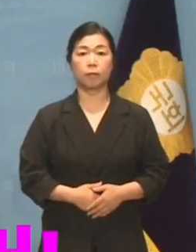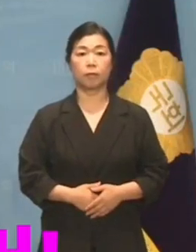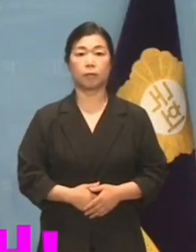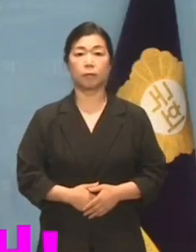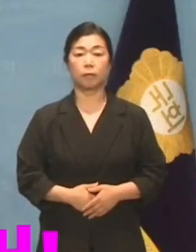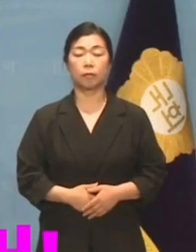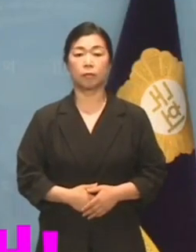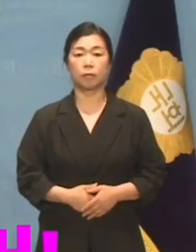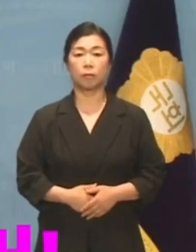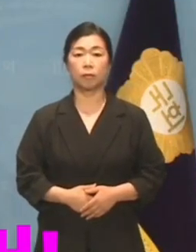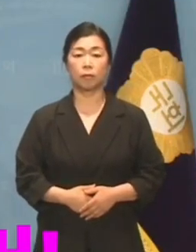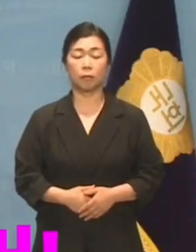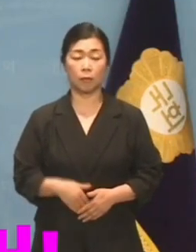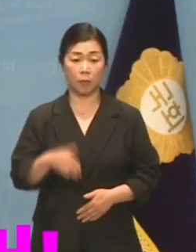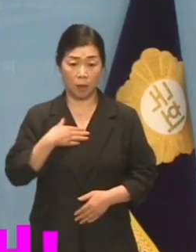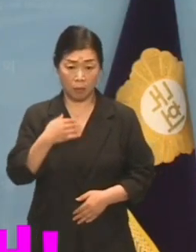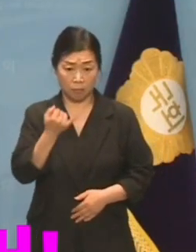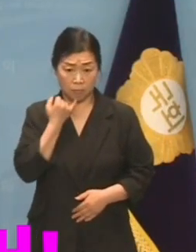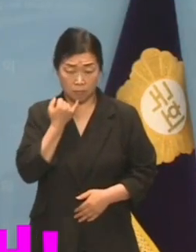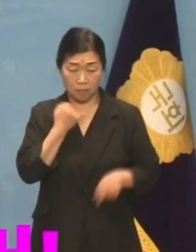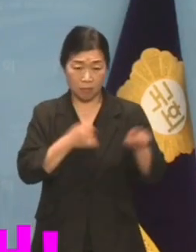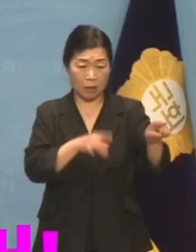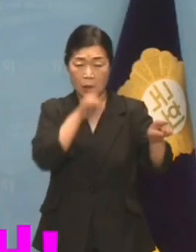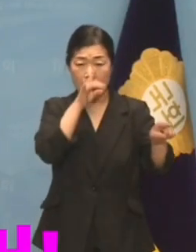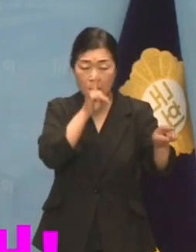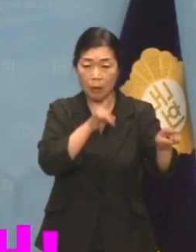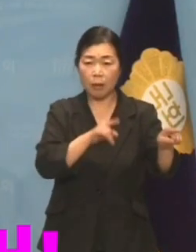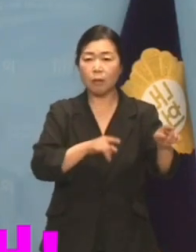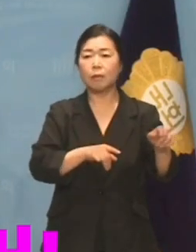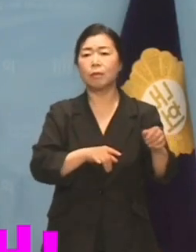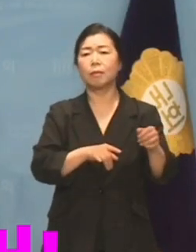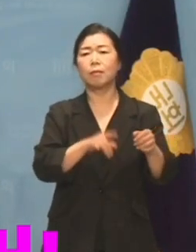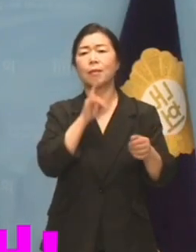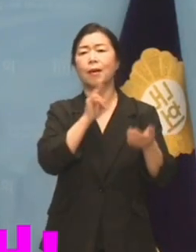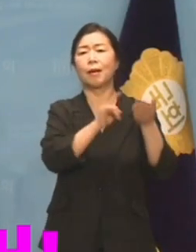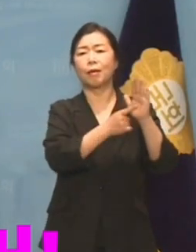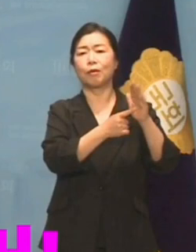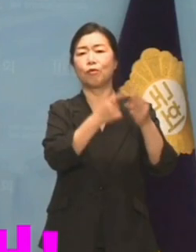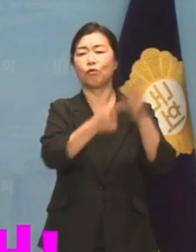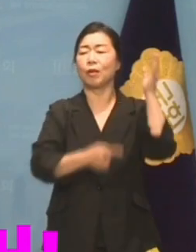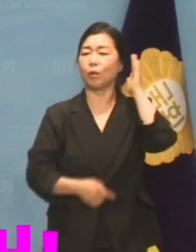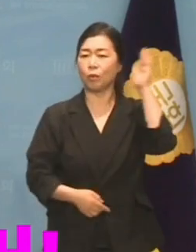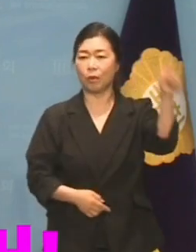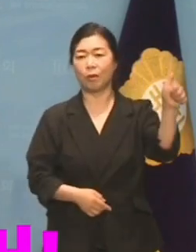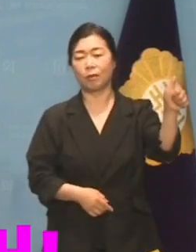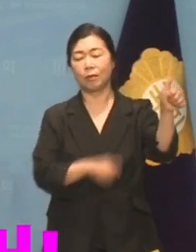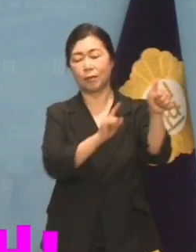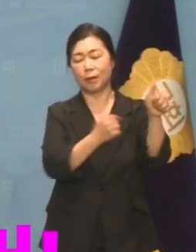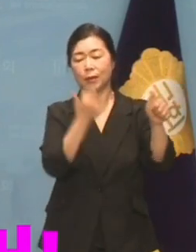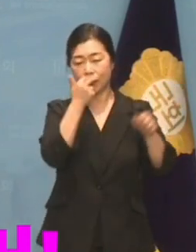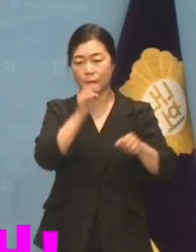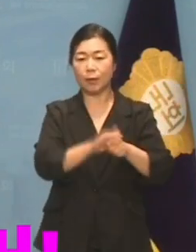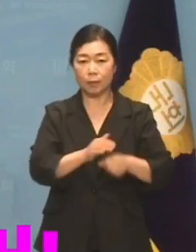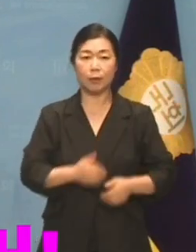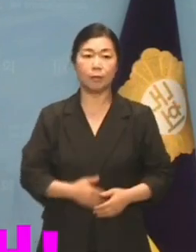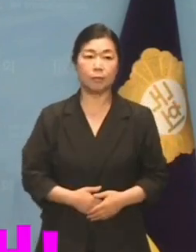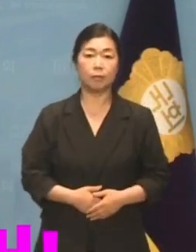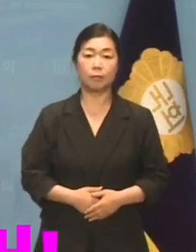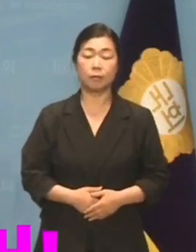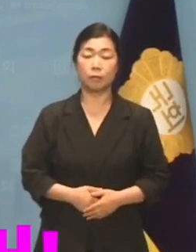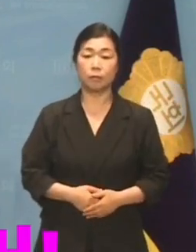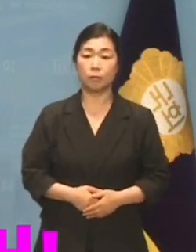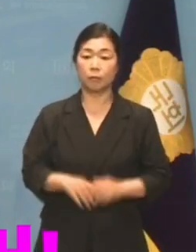내로 남불 대통령의 공공질서 운은 기가 막힙니다. 윤석열 대통령이 건설 노조의 집회를